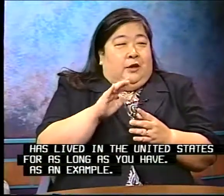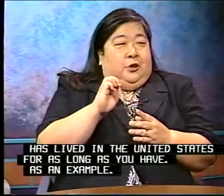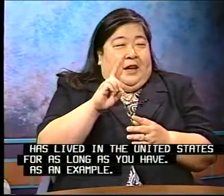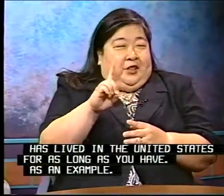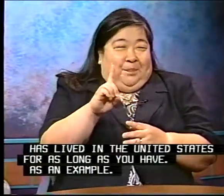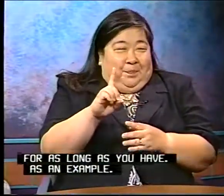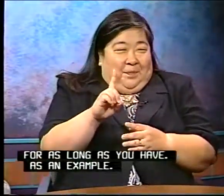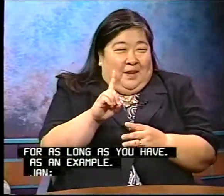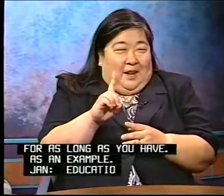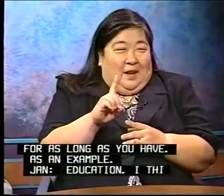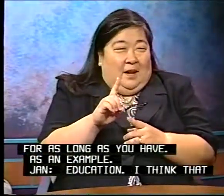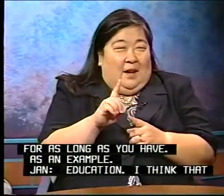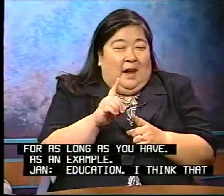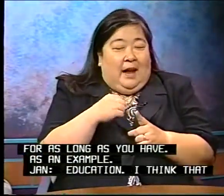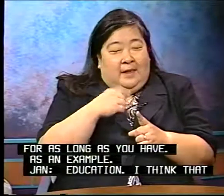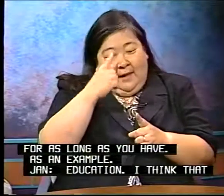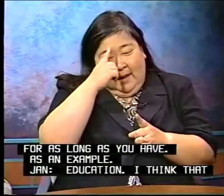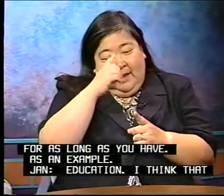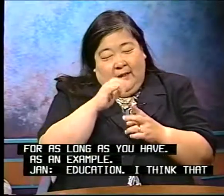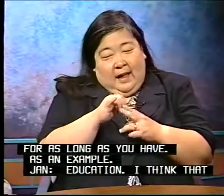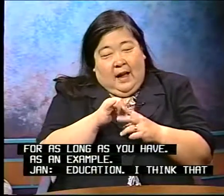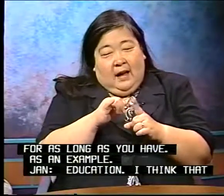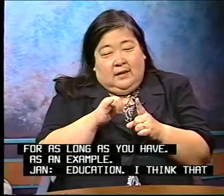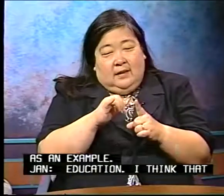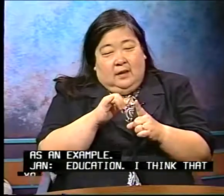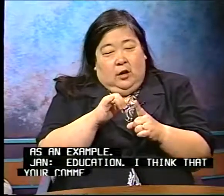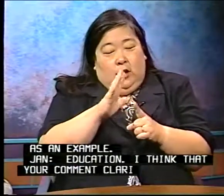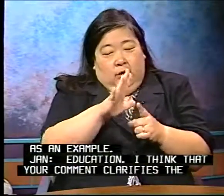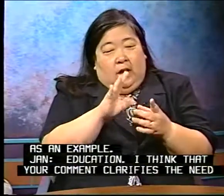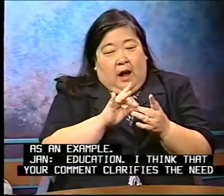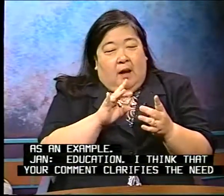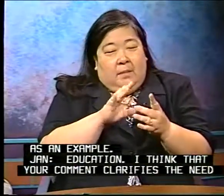Education. I think that your comment